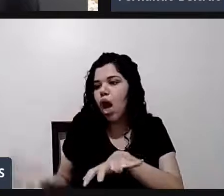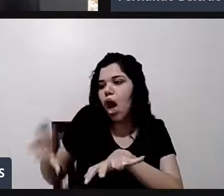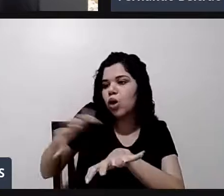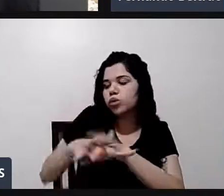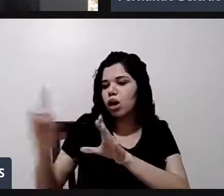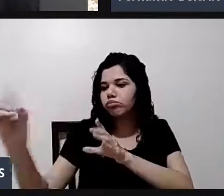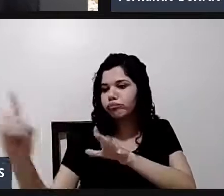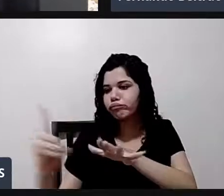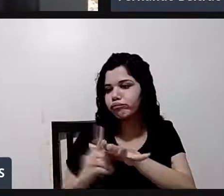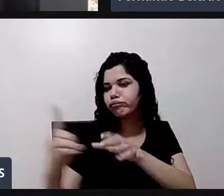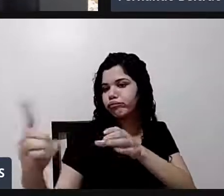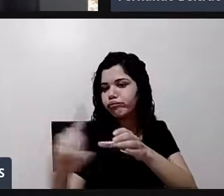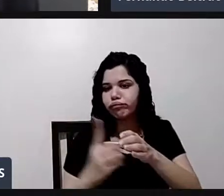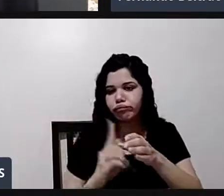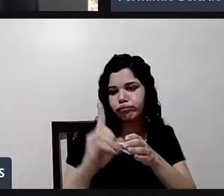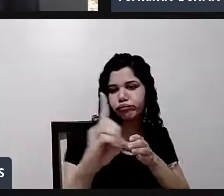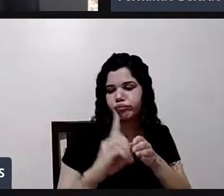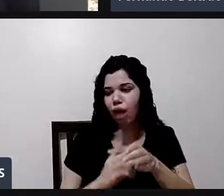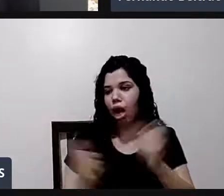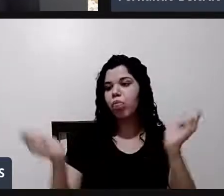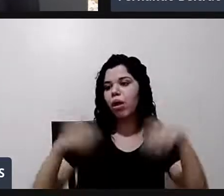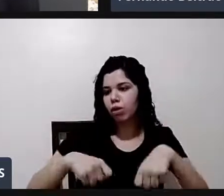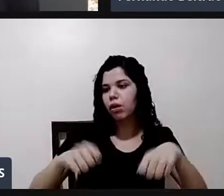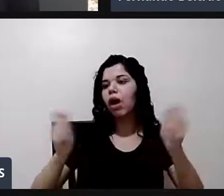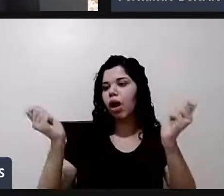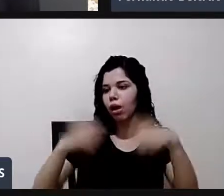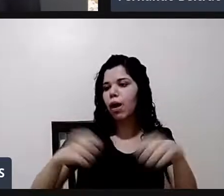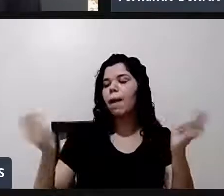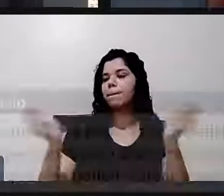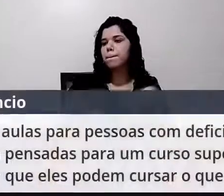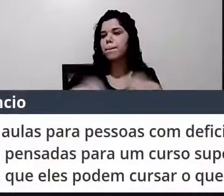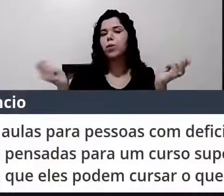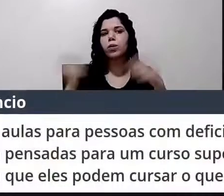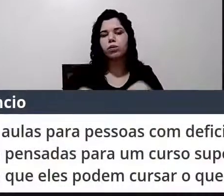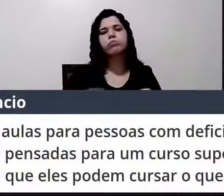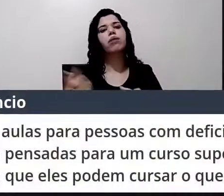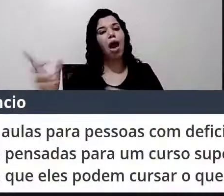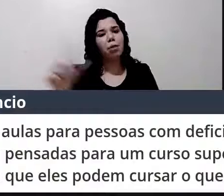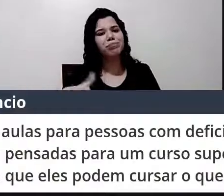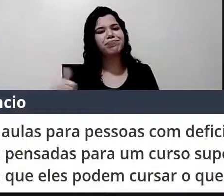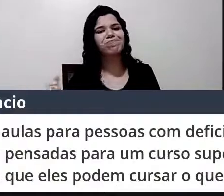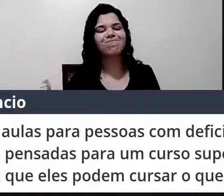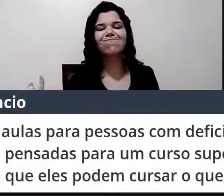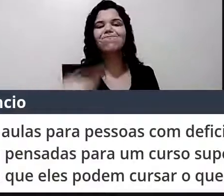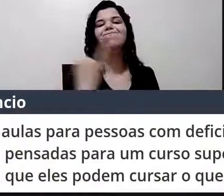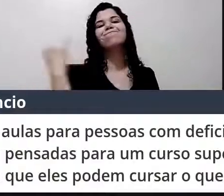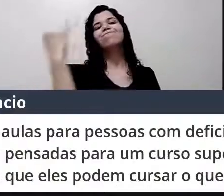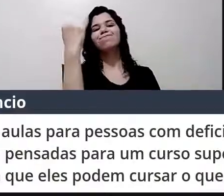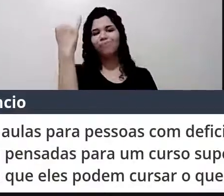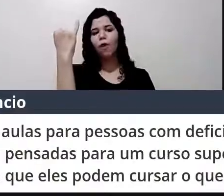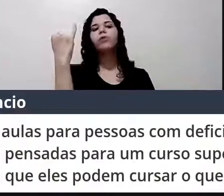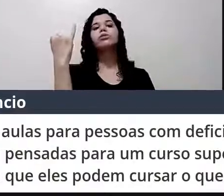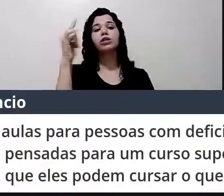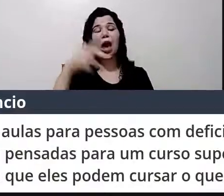dando possibilidade dela entrar na faculdade, isso é muito importante. Isso é um trabalho que a gente está querendo, é a base do que a gente está querendo fazer aqui.